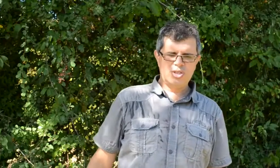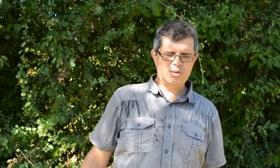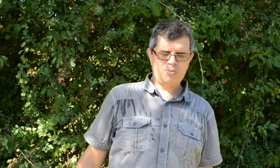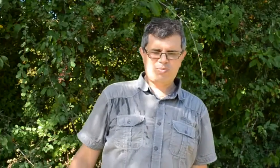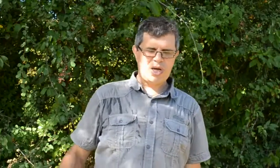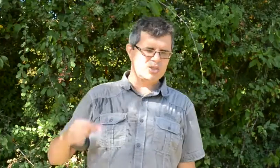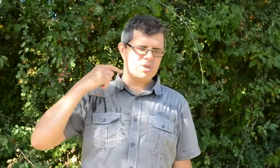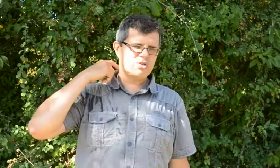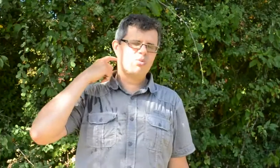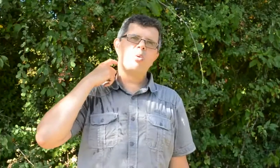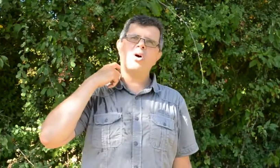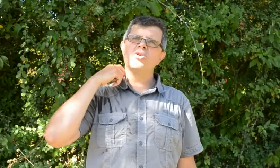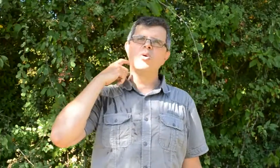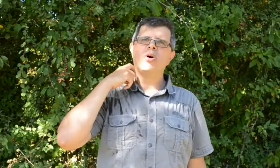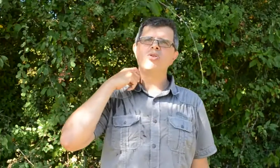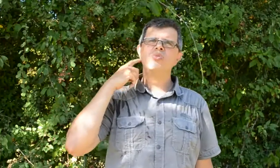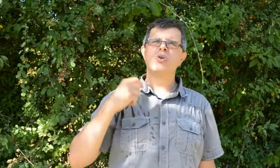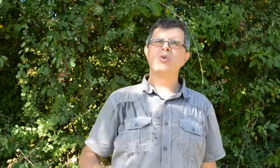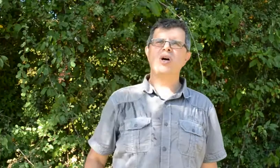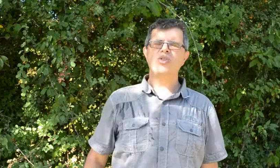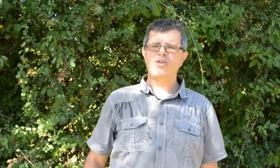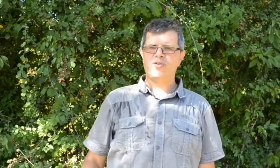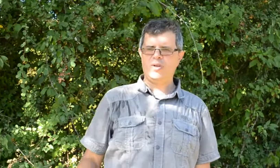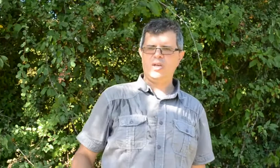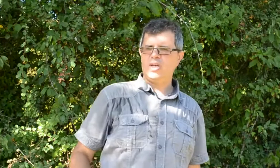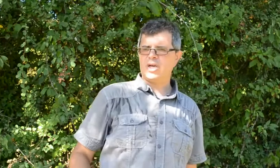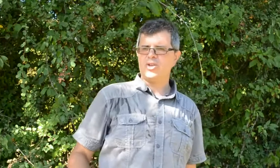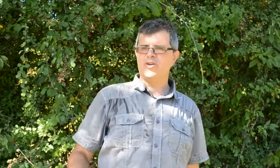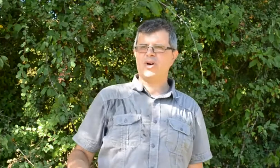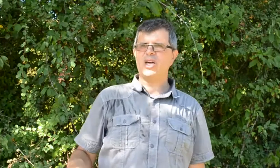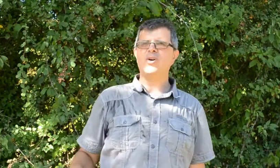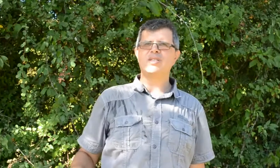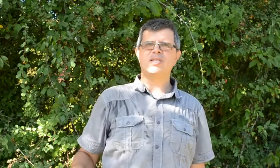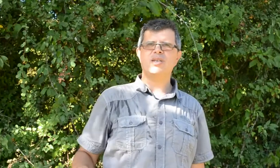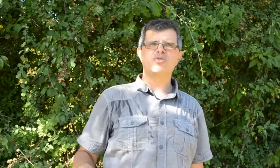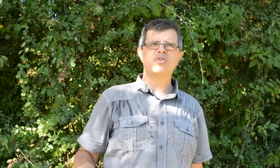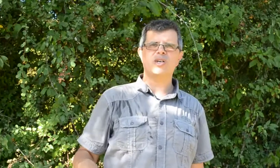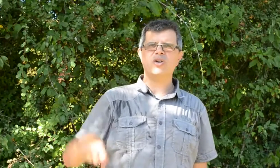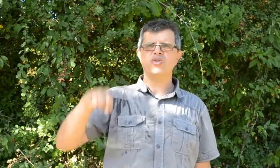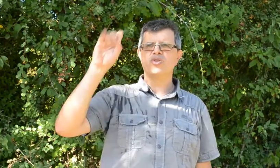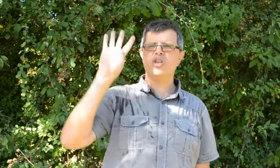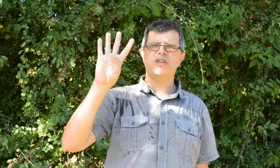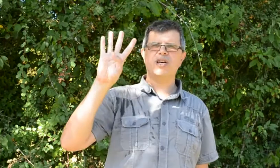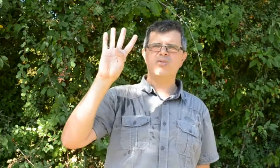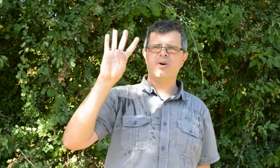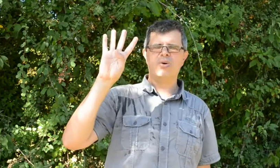Donc par exemple, qu-ce qu'on peut prendre ? On peut prendre numéro 49. 49, alors 40, c'est en dessous de 50. Donc je lève les 4 doigts en haut.